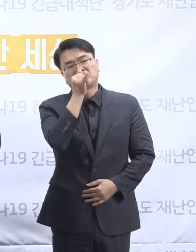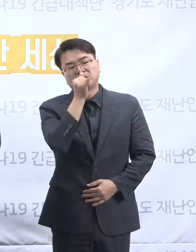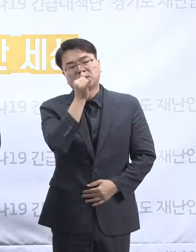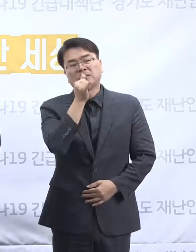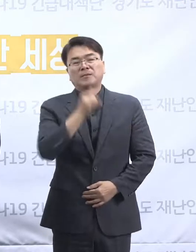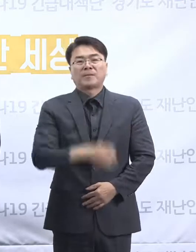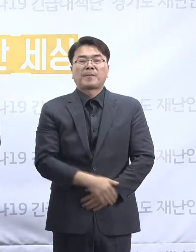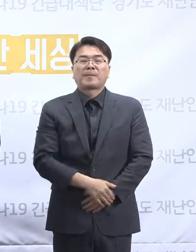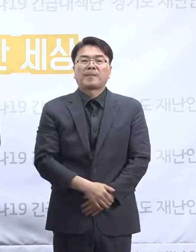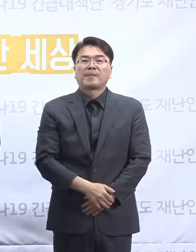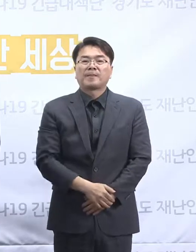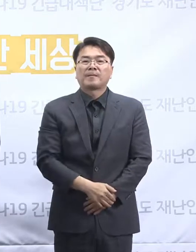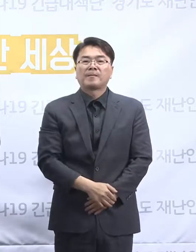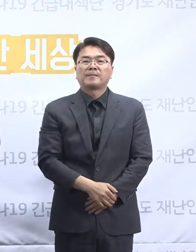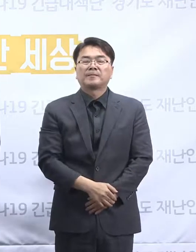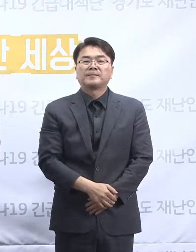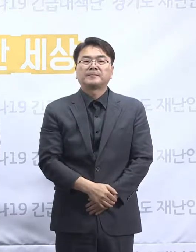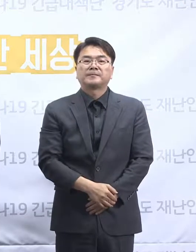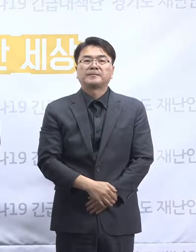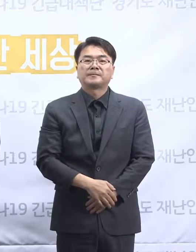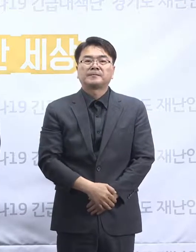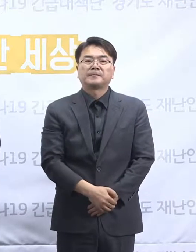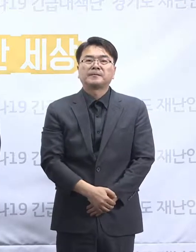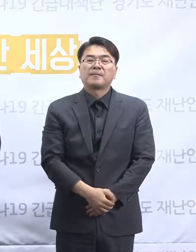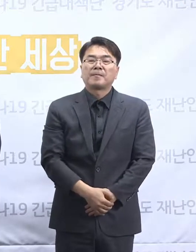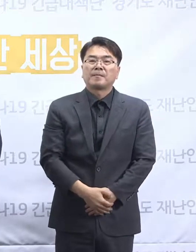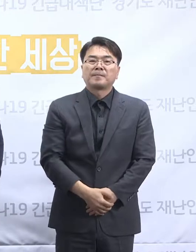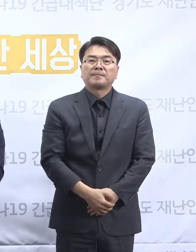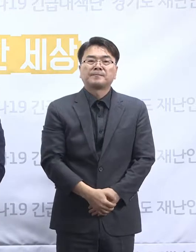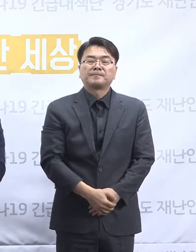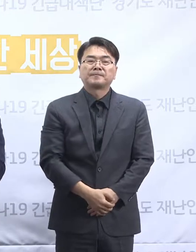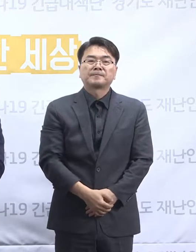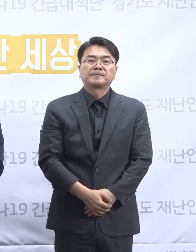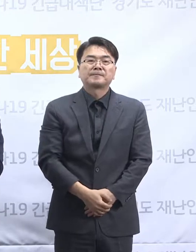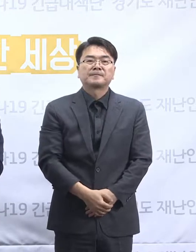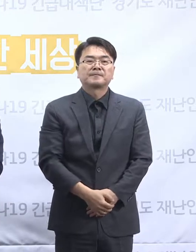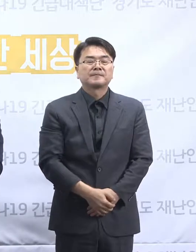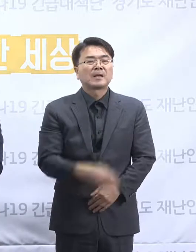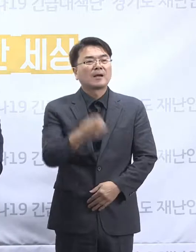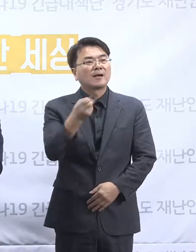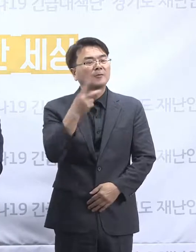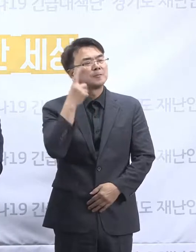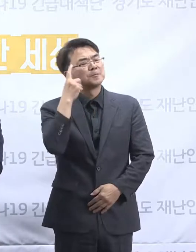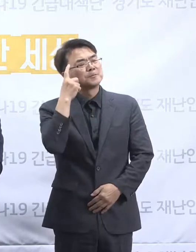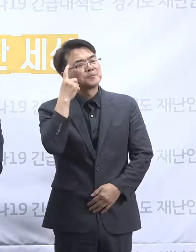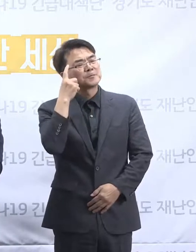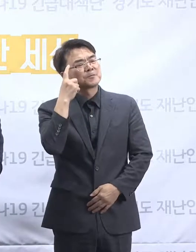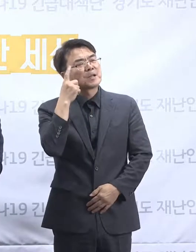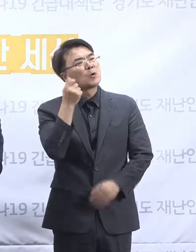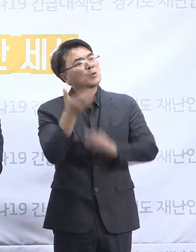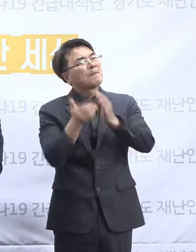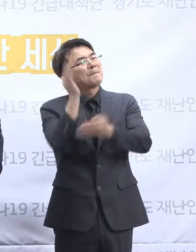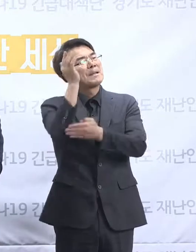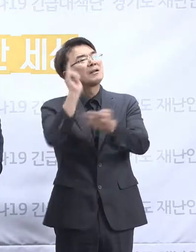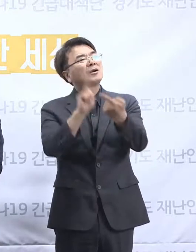그리고 아까 말씀드린 대로